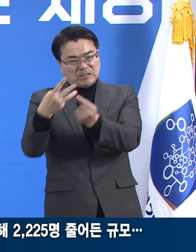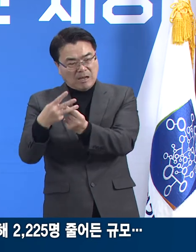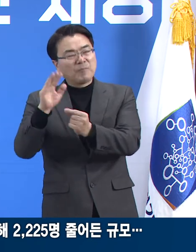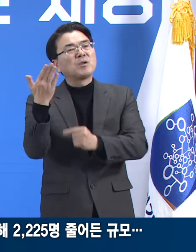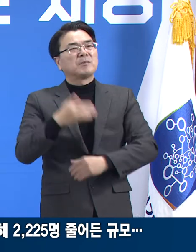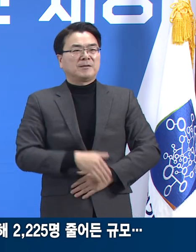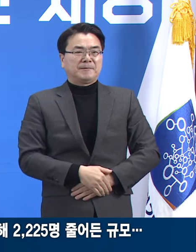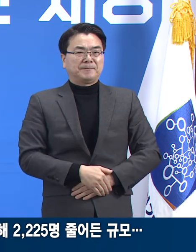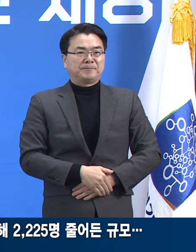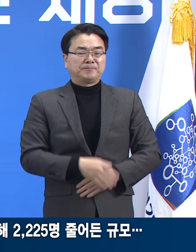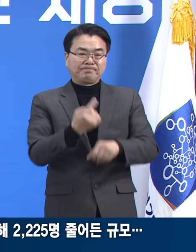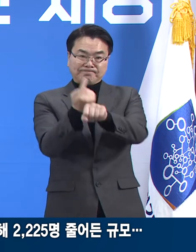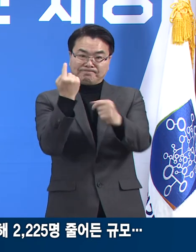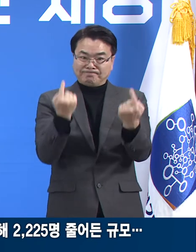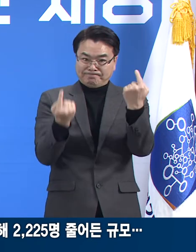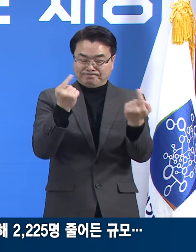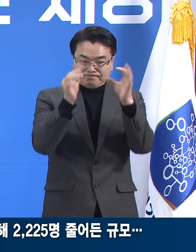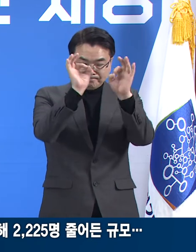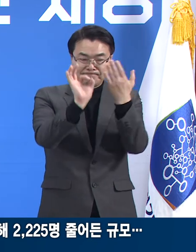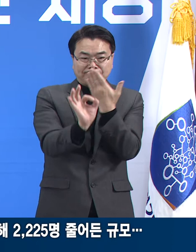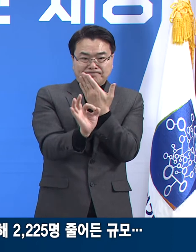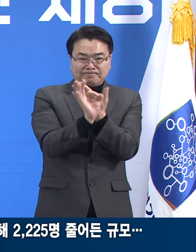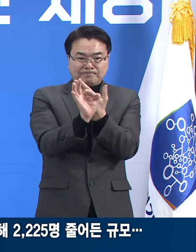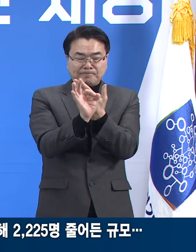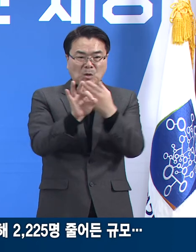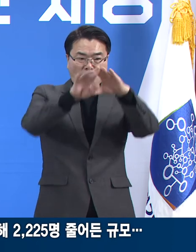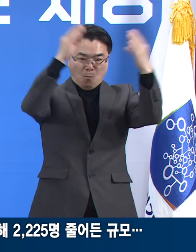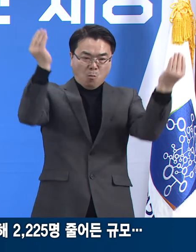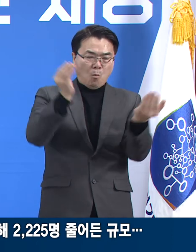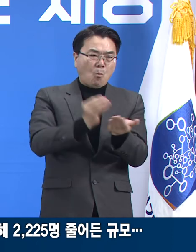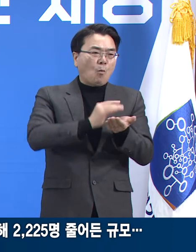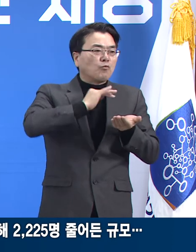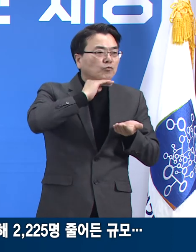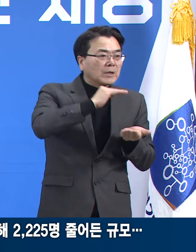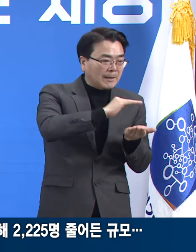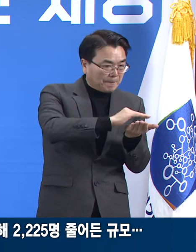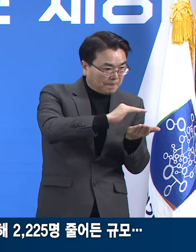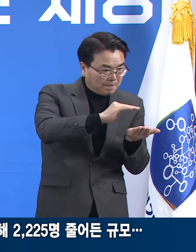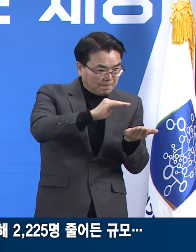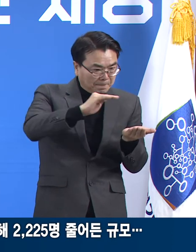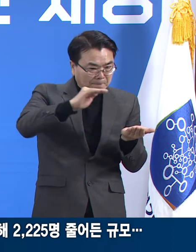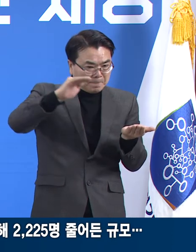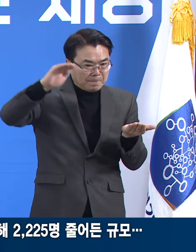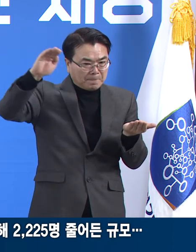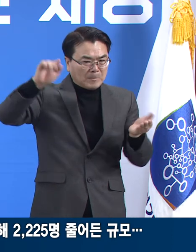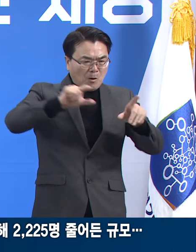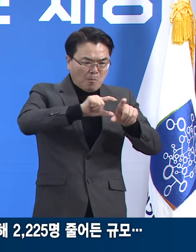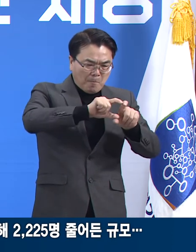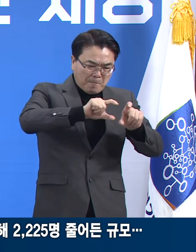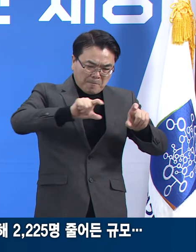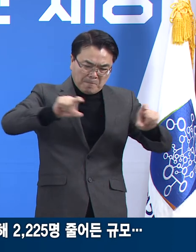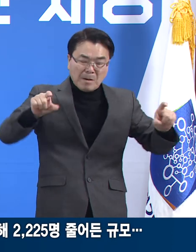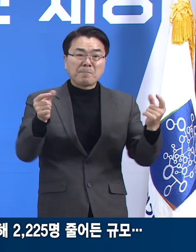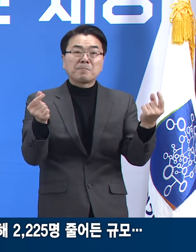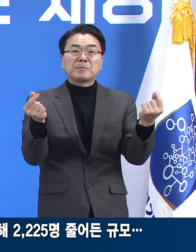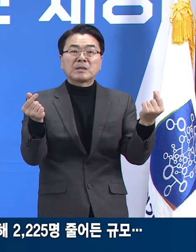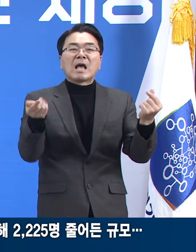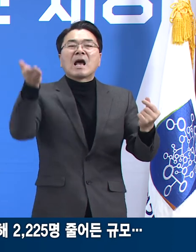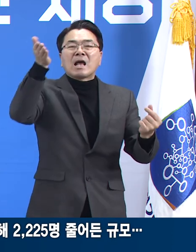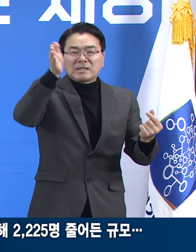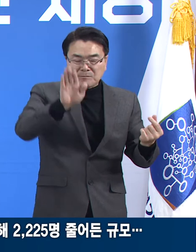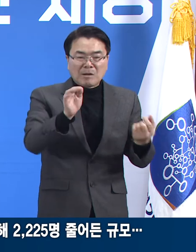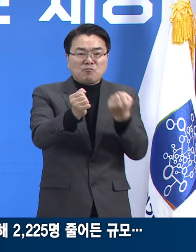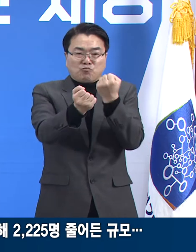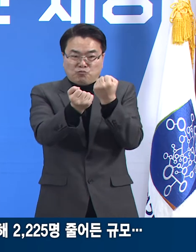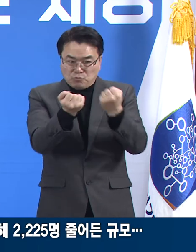작년과 비교하면 전 연령대에서 고르게 발생한 현상이 특징적이긴 하나 여전히